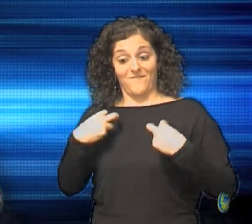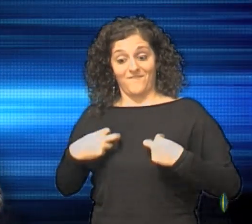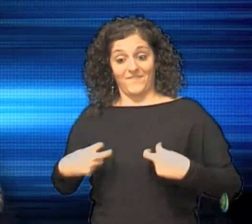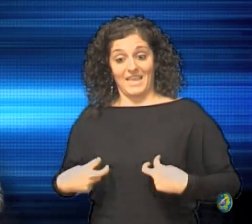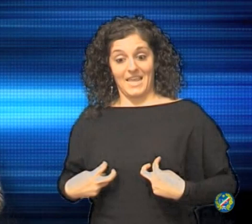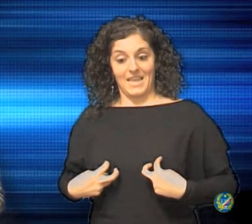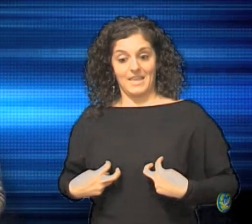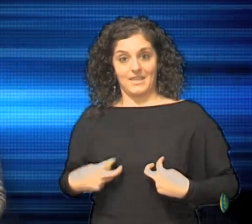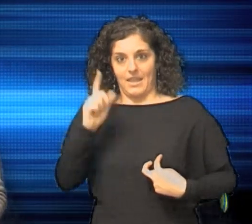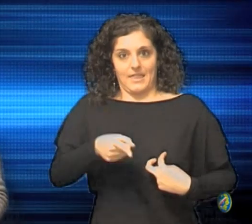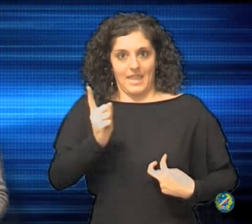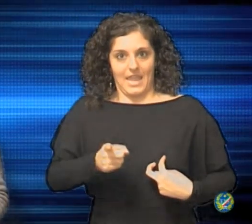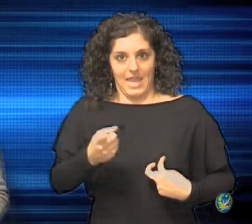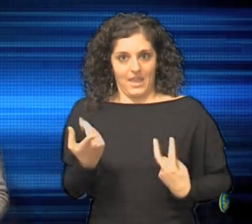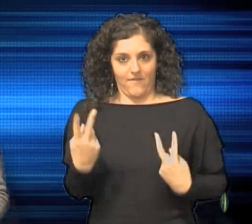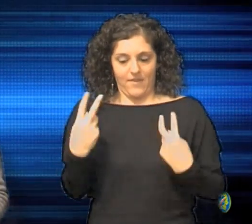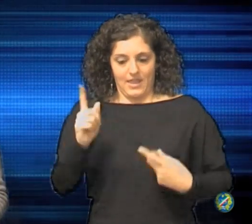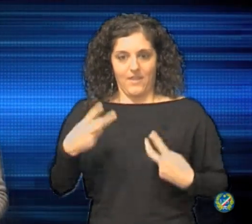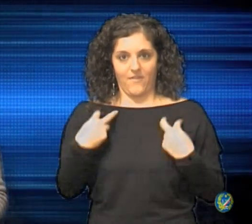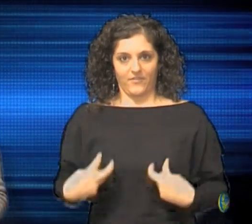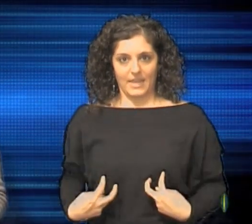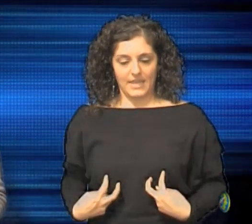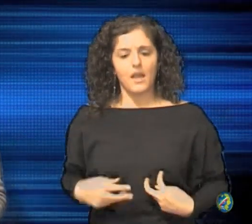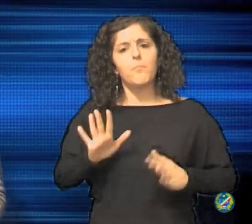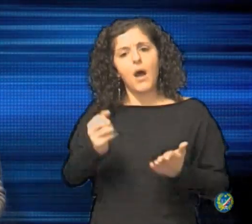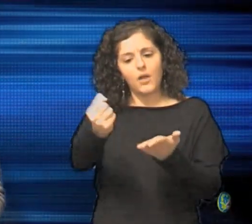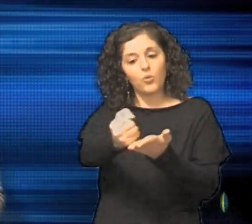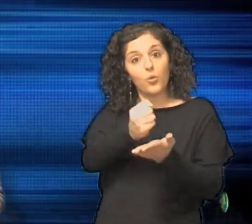documentazione completa,